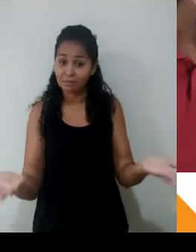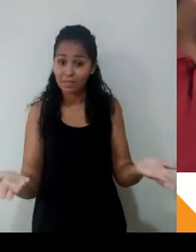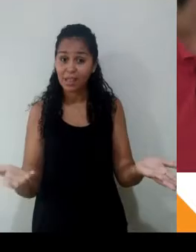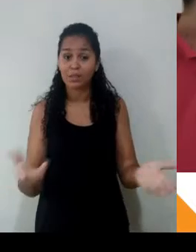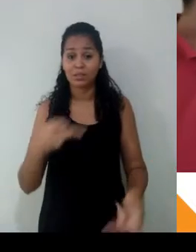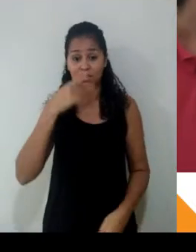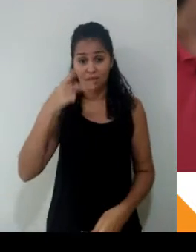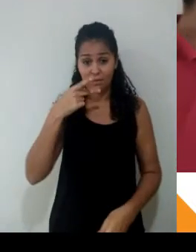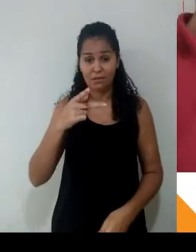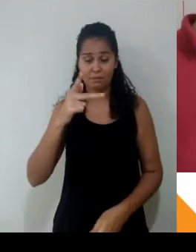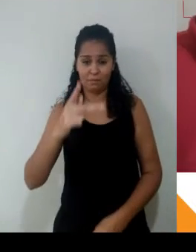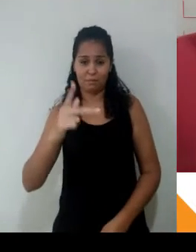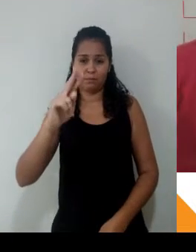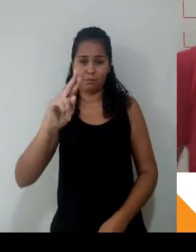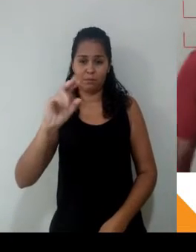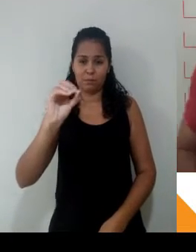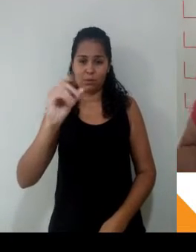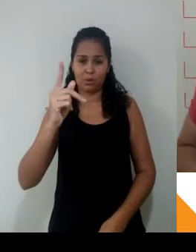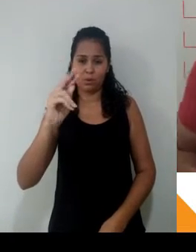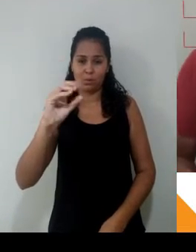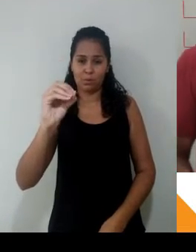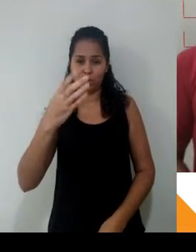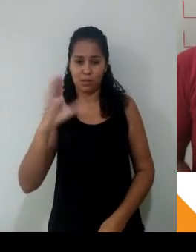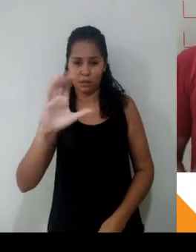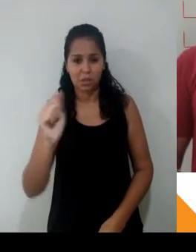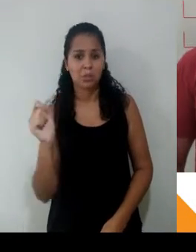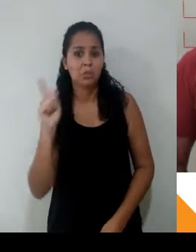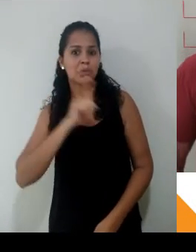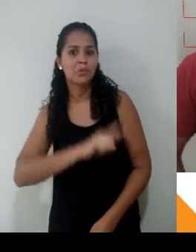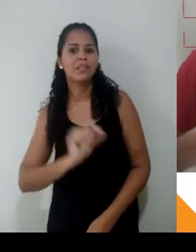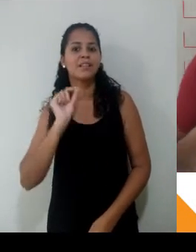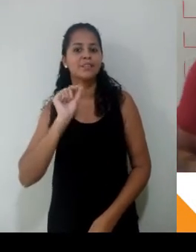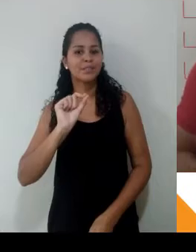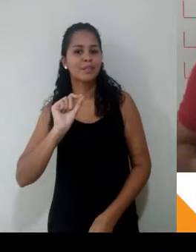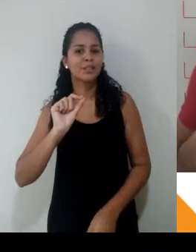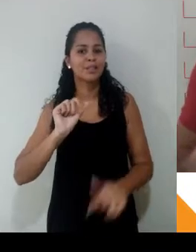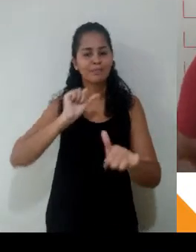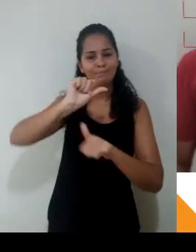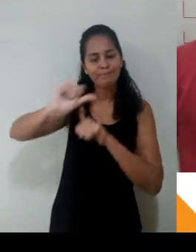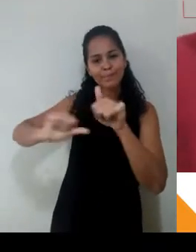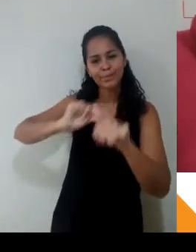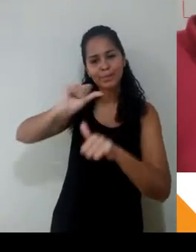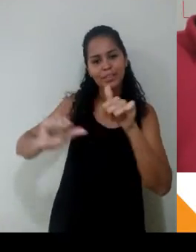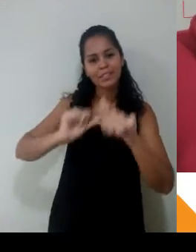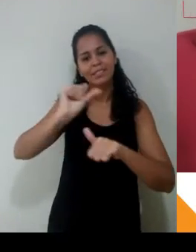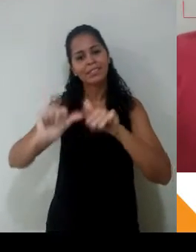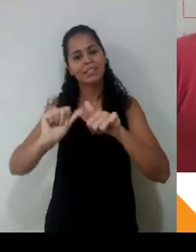das vezes consegue fazer a questão baseada nessa variação em cima e embaixo. Pra ter uma proporção, o que variar em